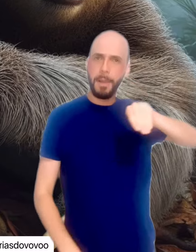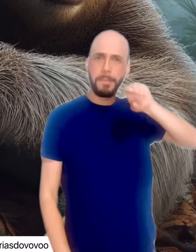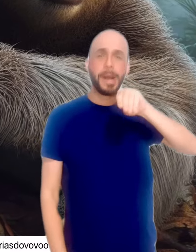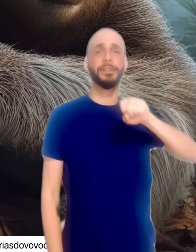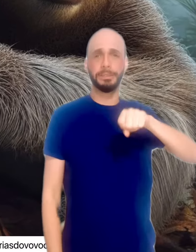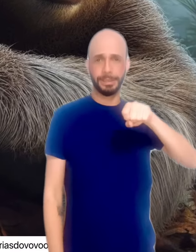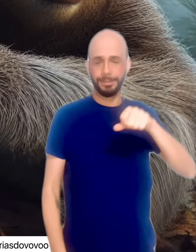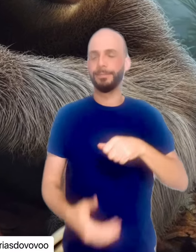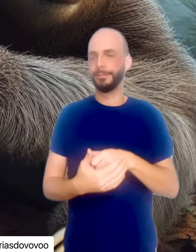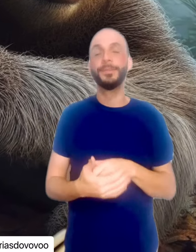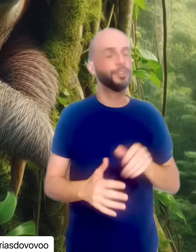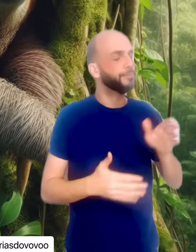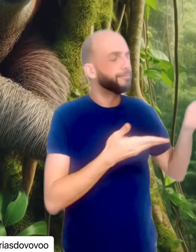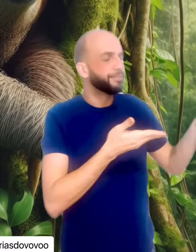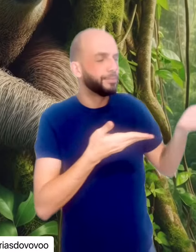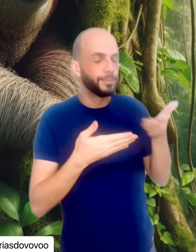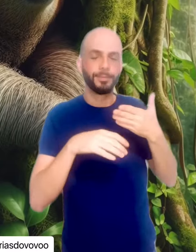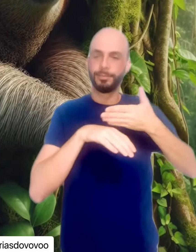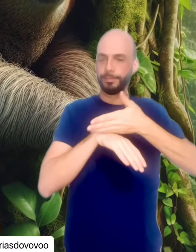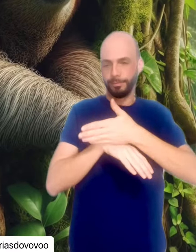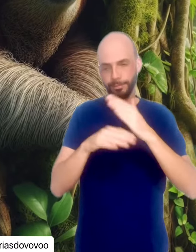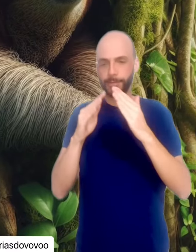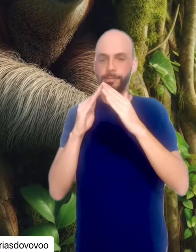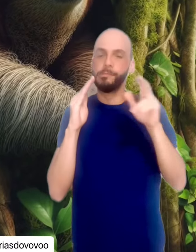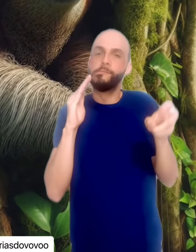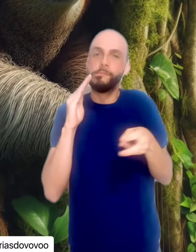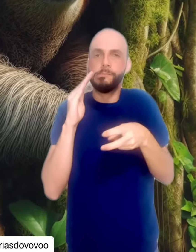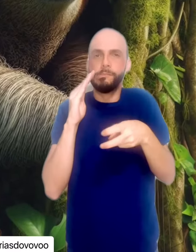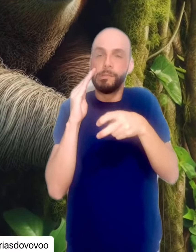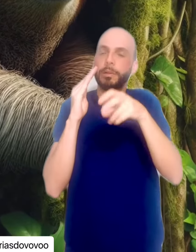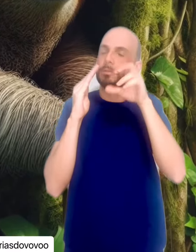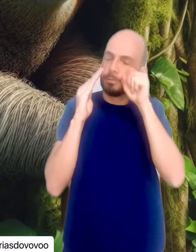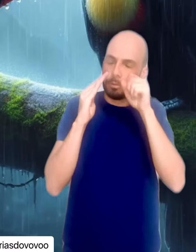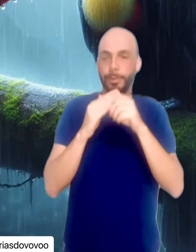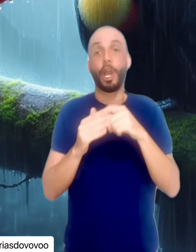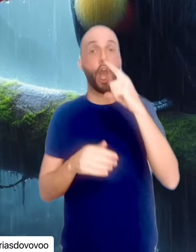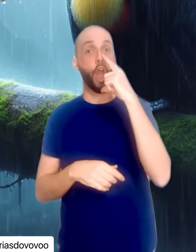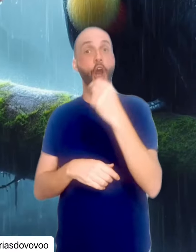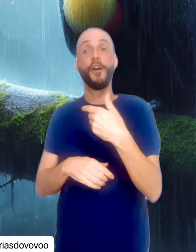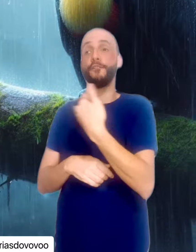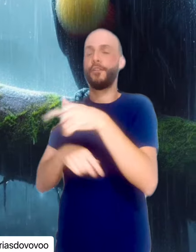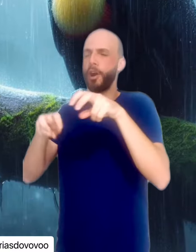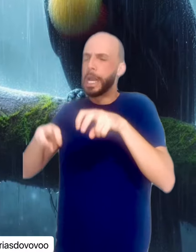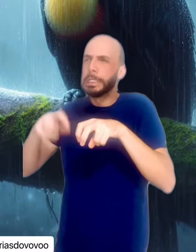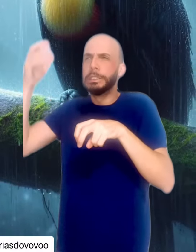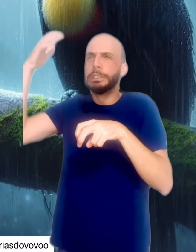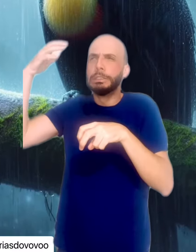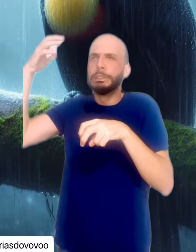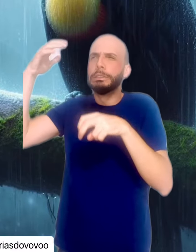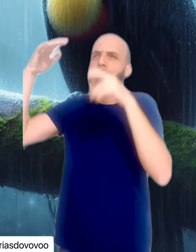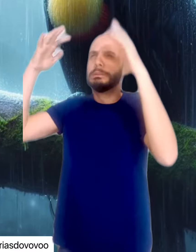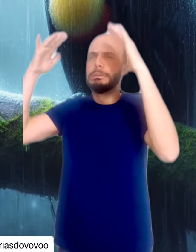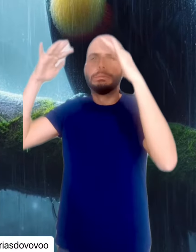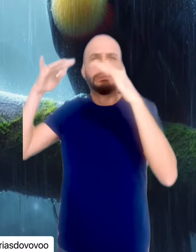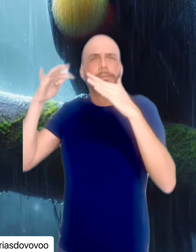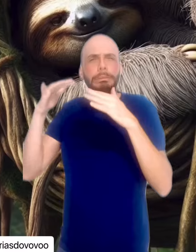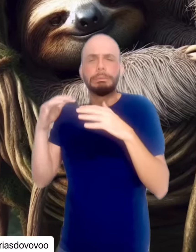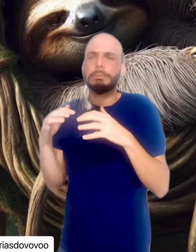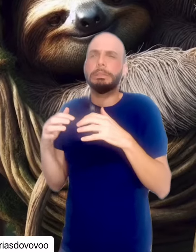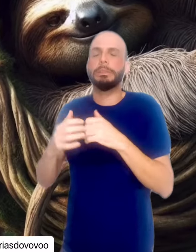Ele aconchegou a preguiça em sua casinha e dormiu no relento se molhando com o orvalho da noite. Estou com fome.